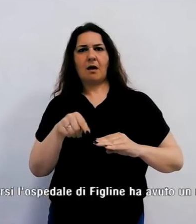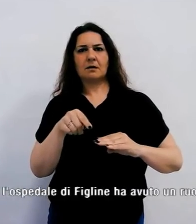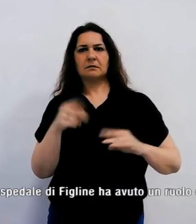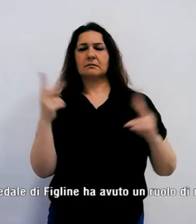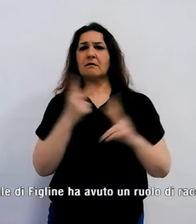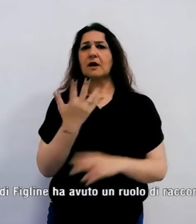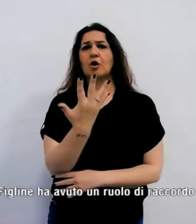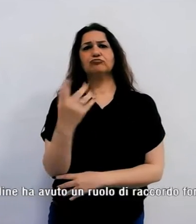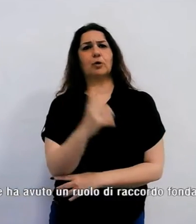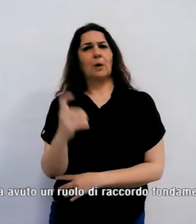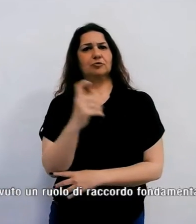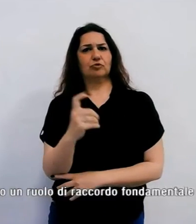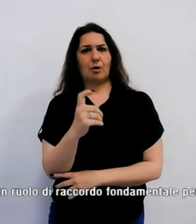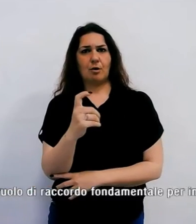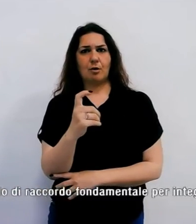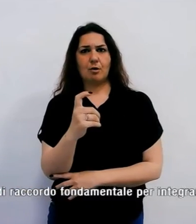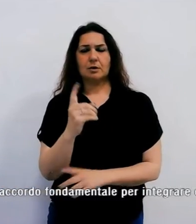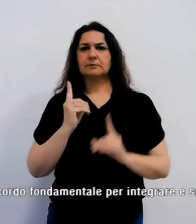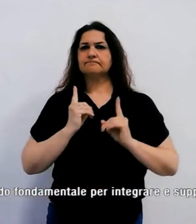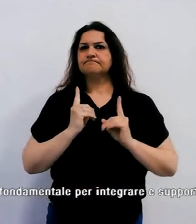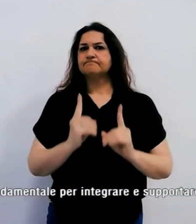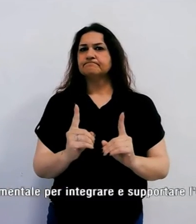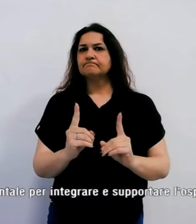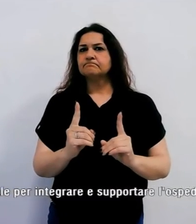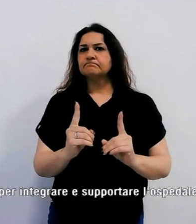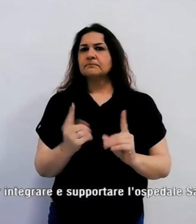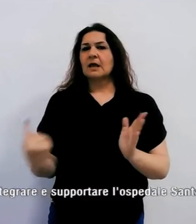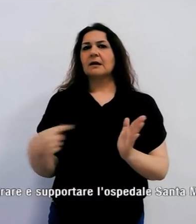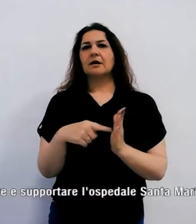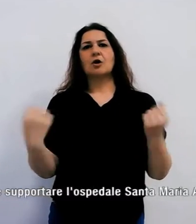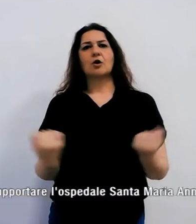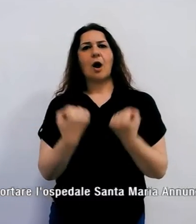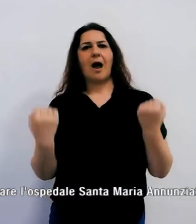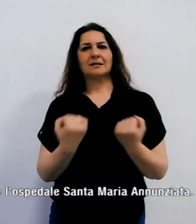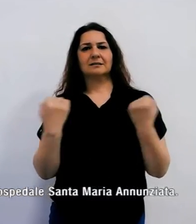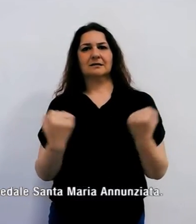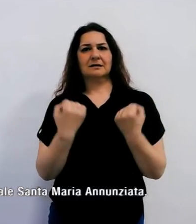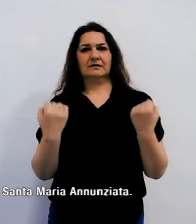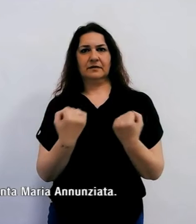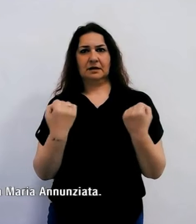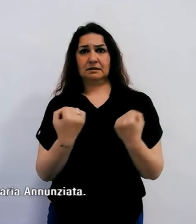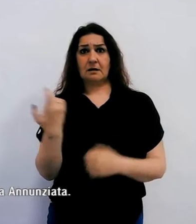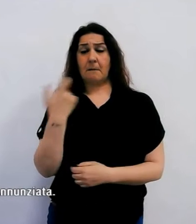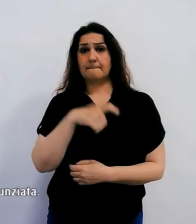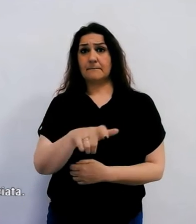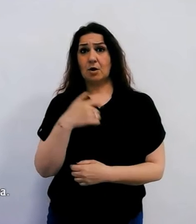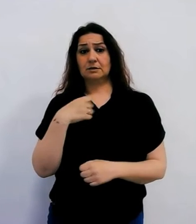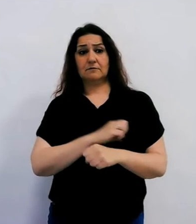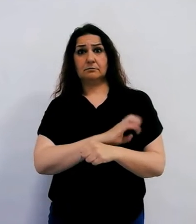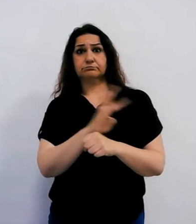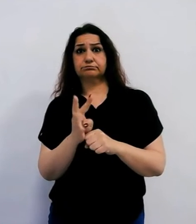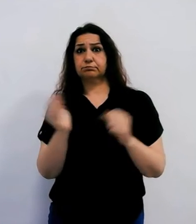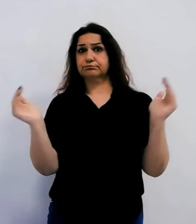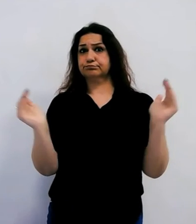contestualmente alla graduale ripresa delle funzioni dovuta alla diminuzione di casi covid positivi